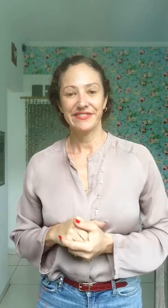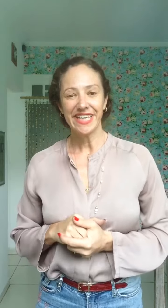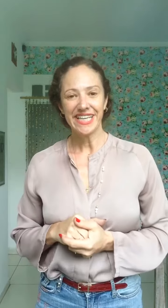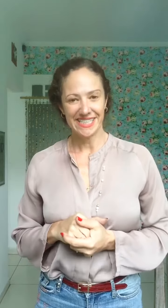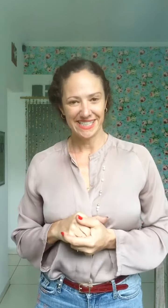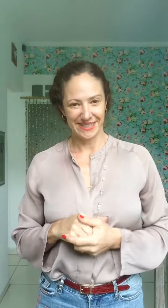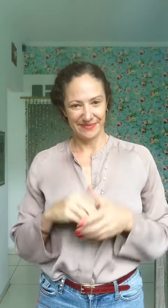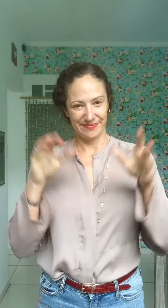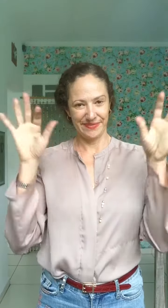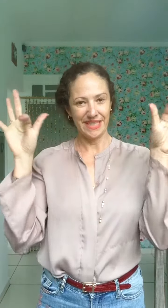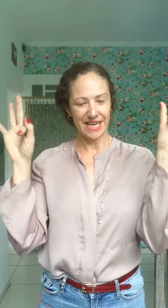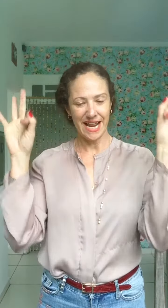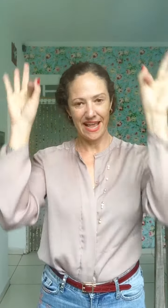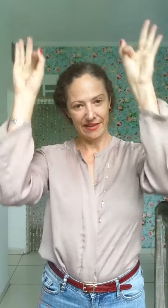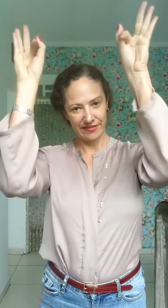Feliz, letra F.